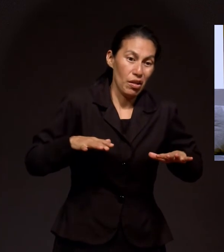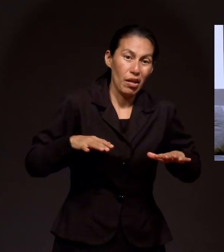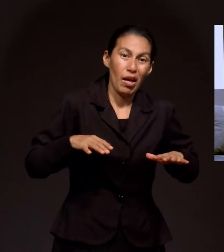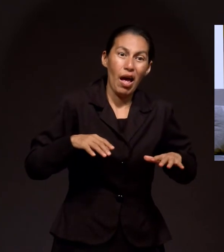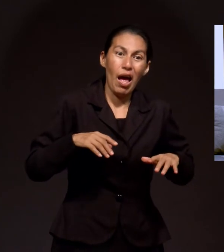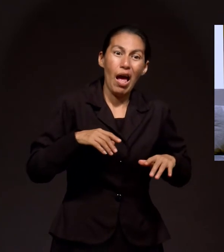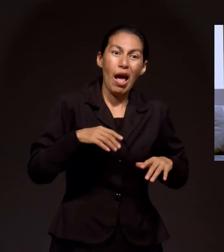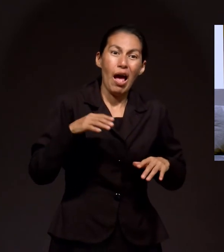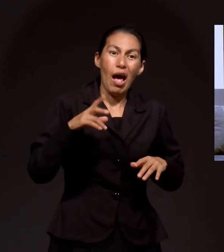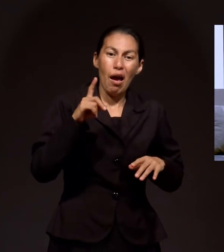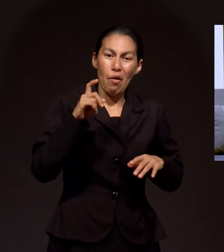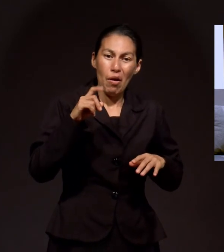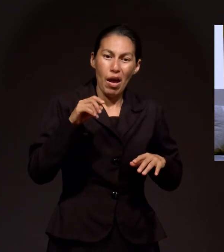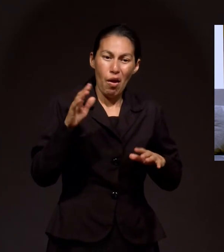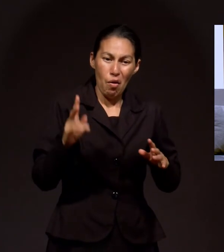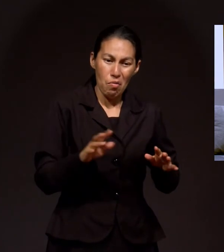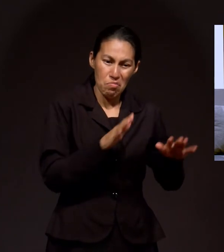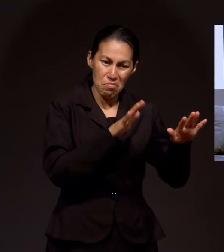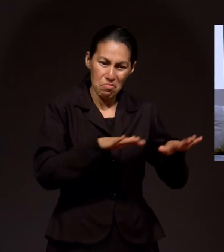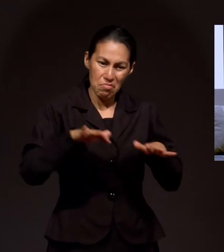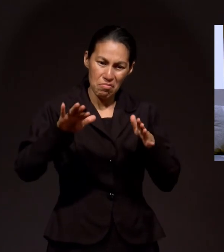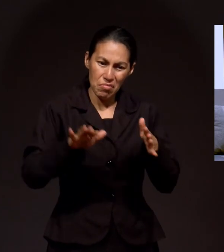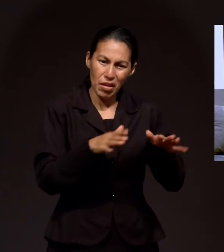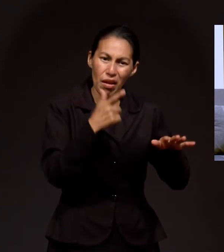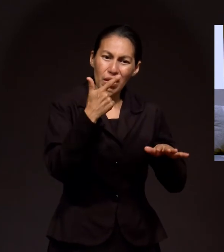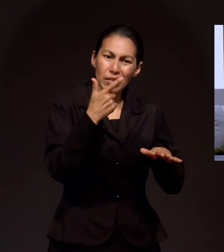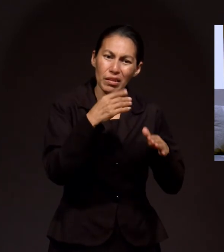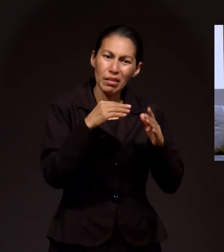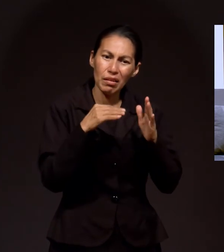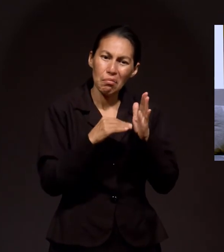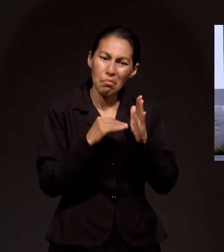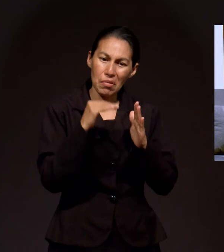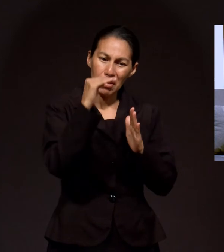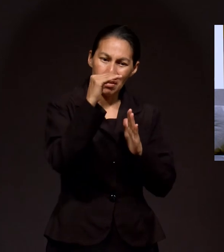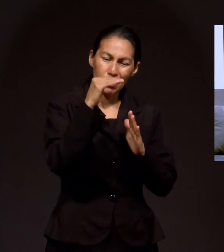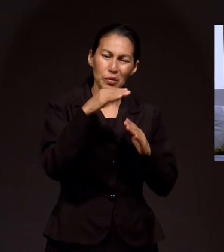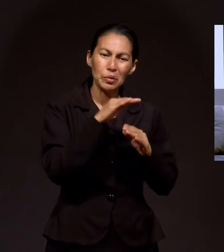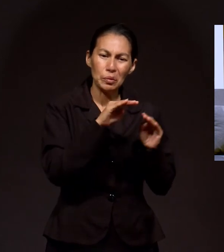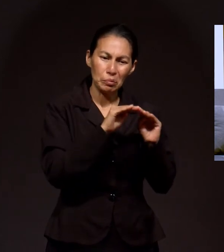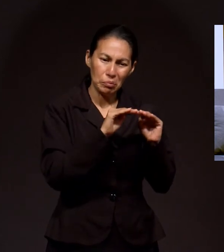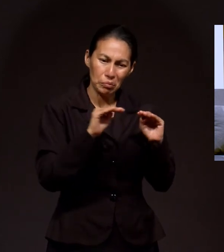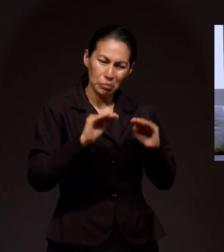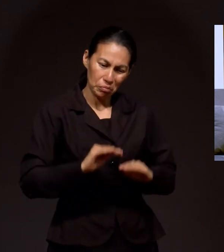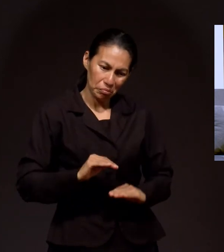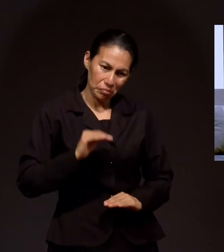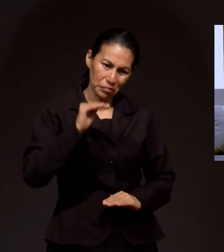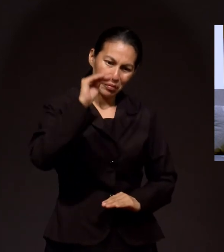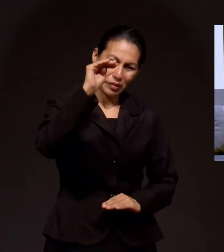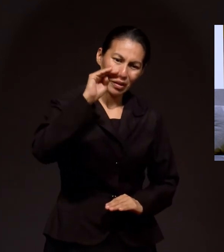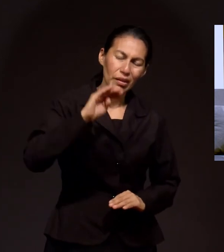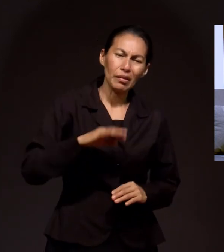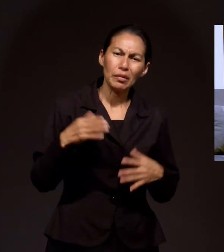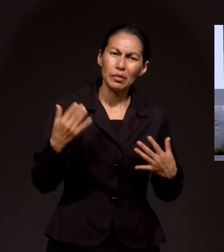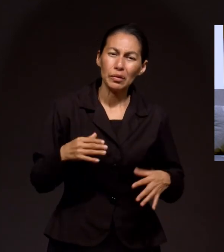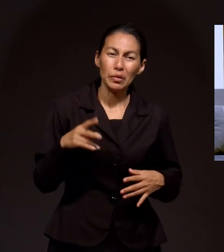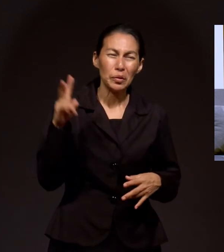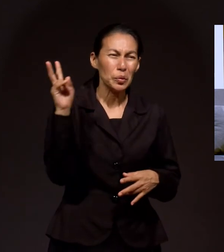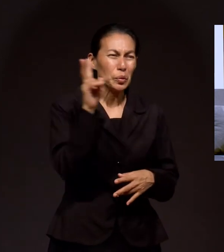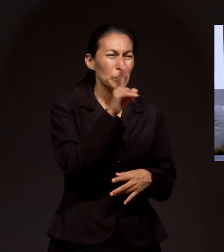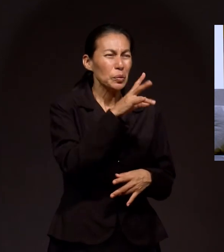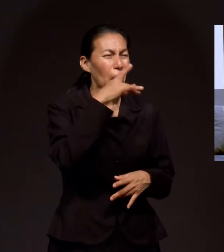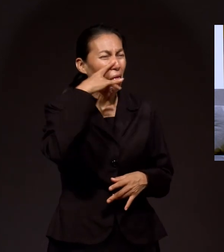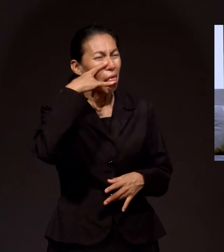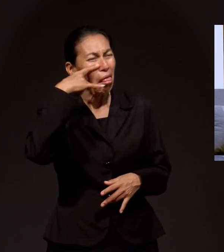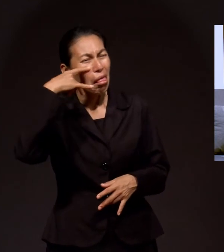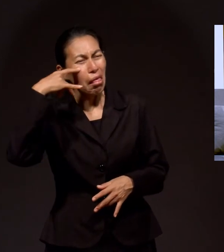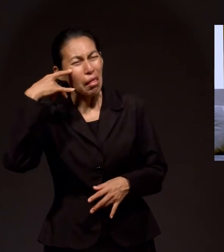alcanzaron casi 7 metros de altura. Aparte de eso, el ruido es impresionante. El viento no te deja mover, no ves